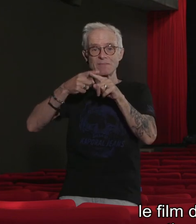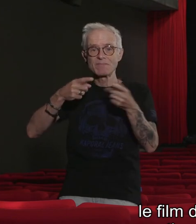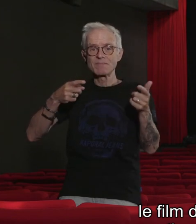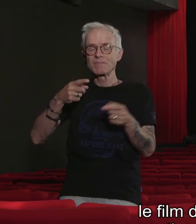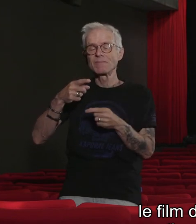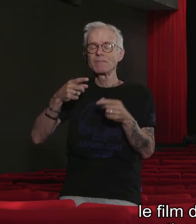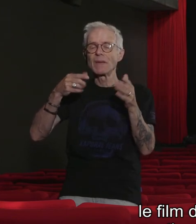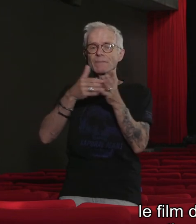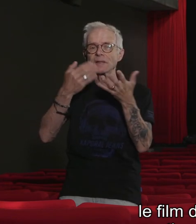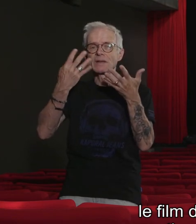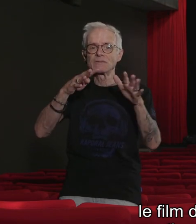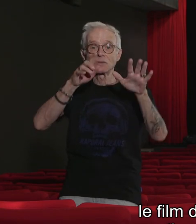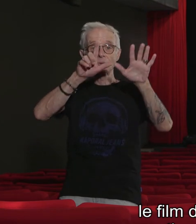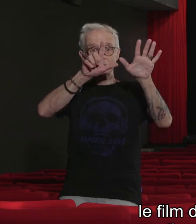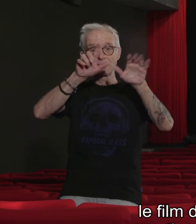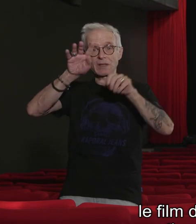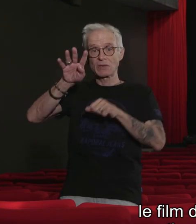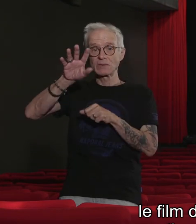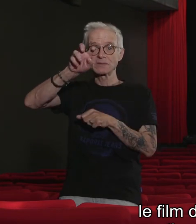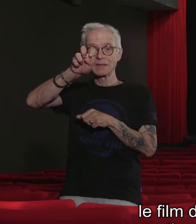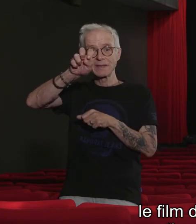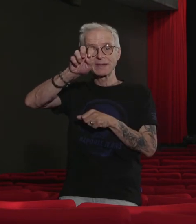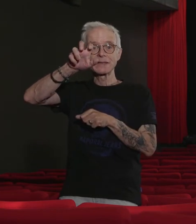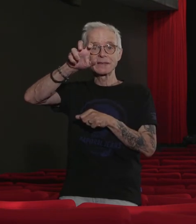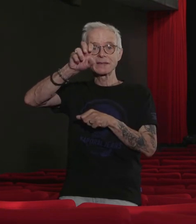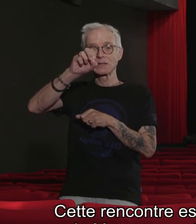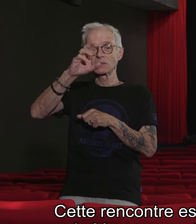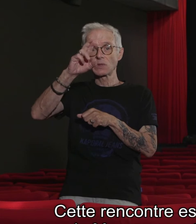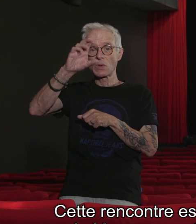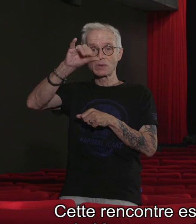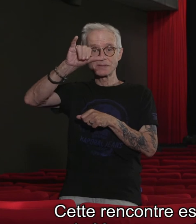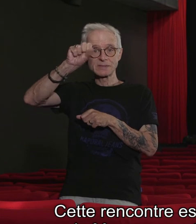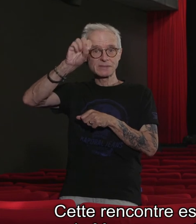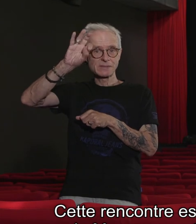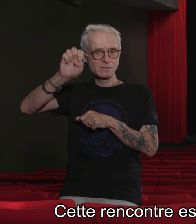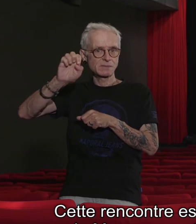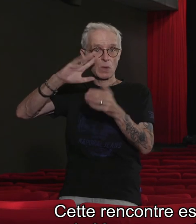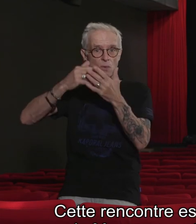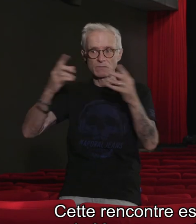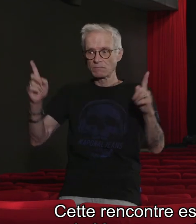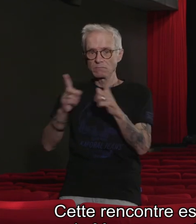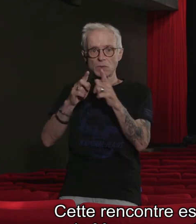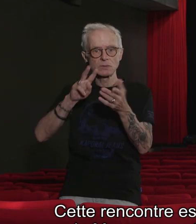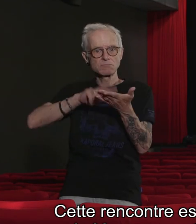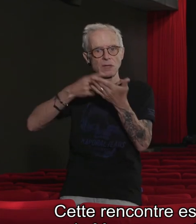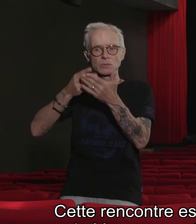1974, « L'Exorciste ». Cette rencontre est retranscrite à l'écrit en direct par le